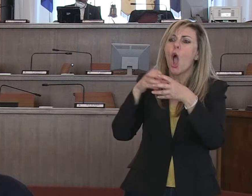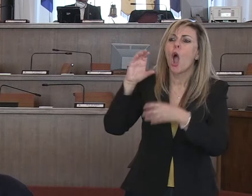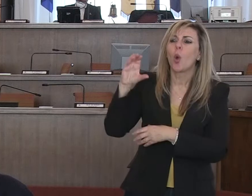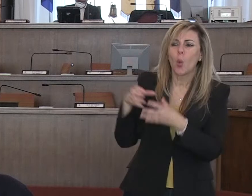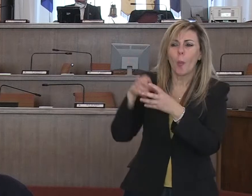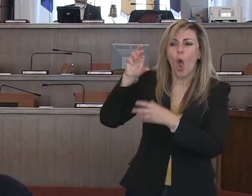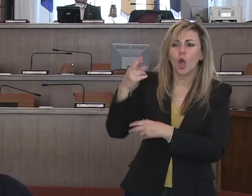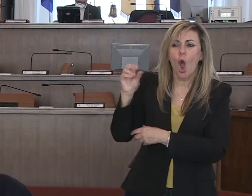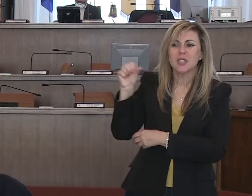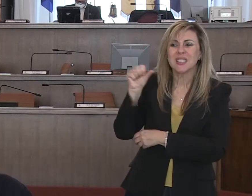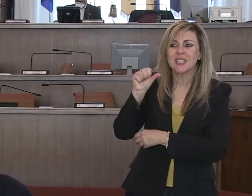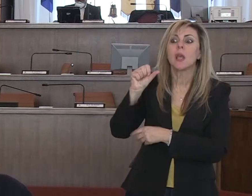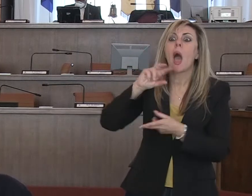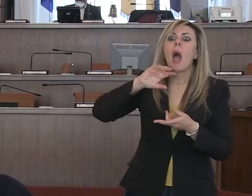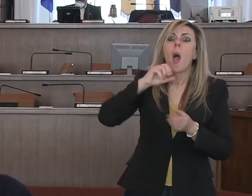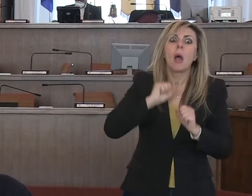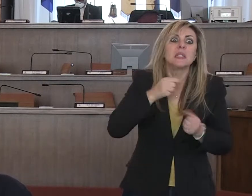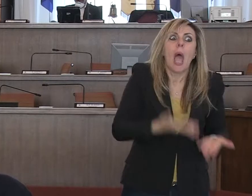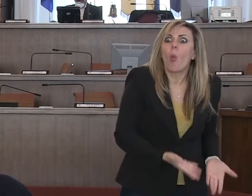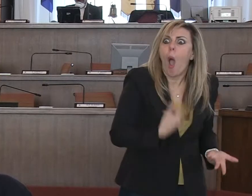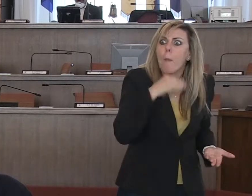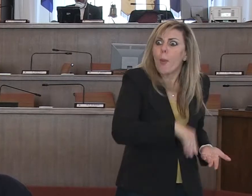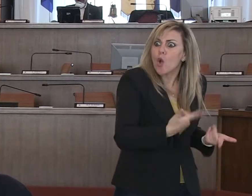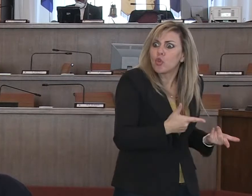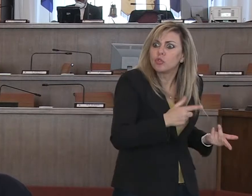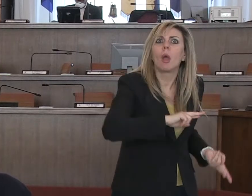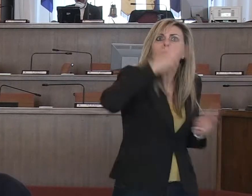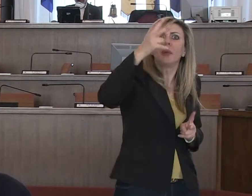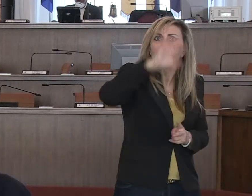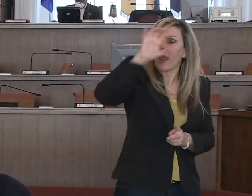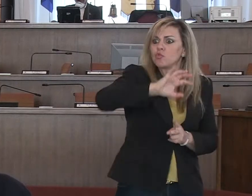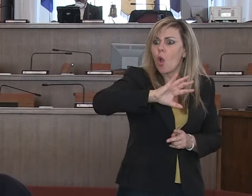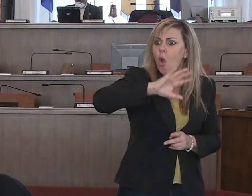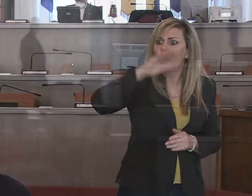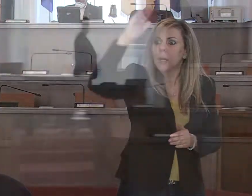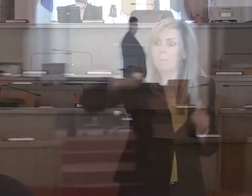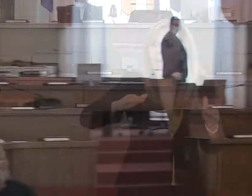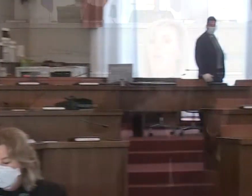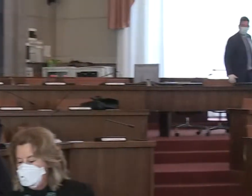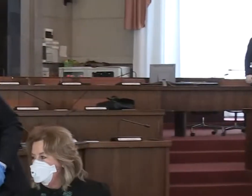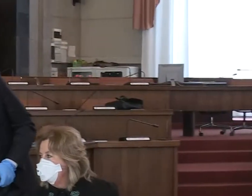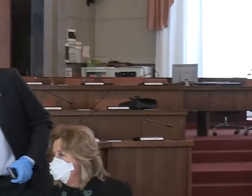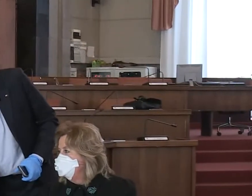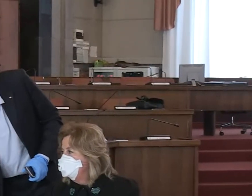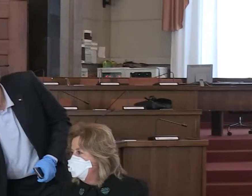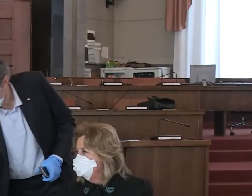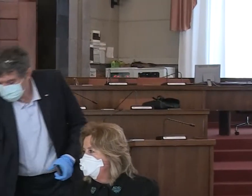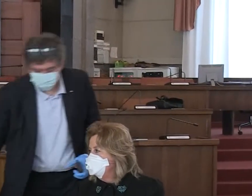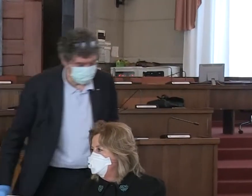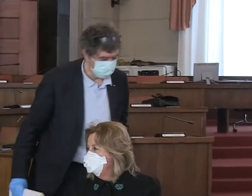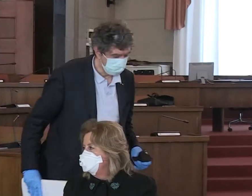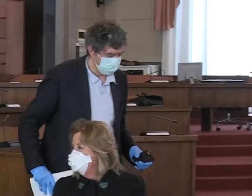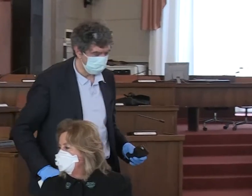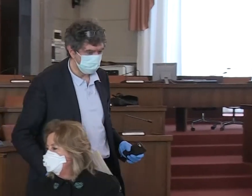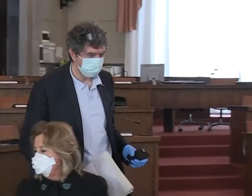trasferire i nostri pazienti in altre regioni che hanno un minor numero di pazienti ricoverati. Rispetto alla zona rossa, rispetto